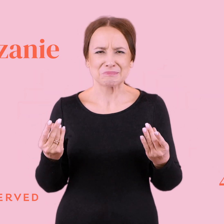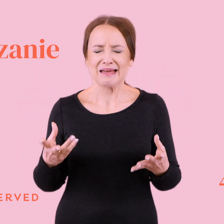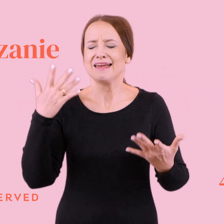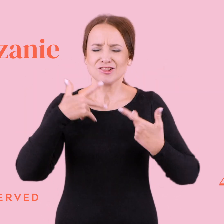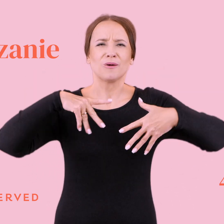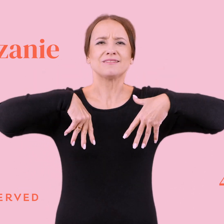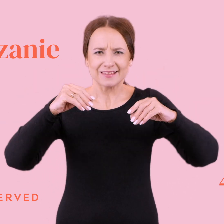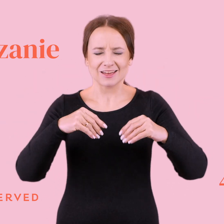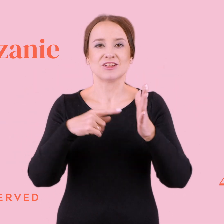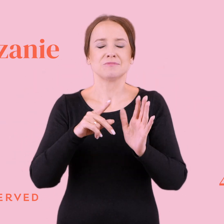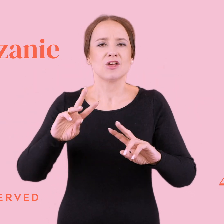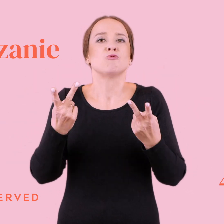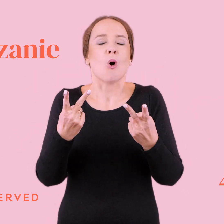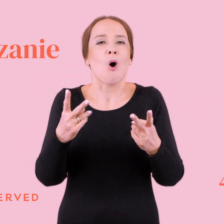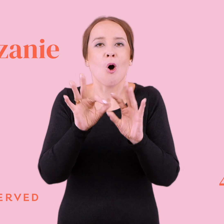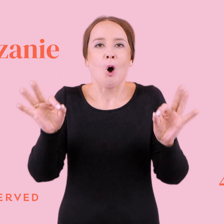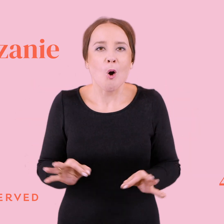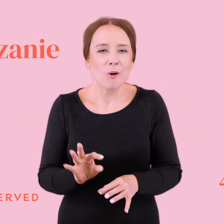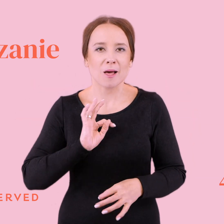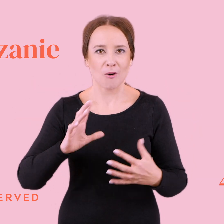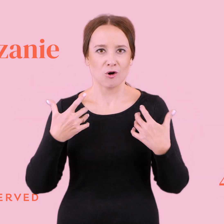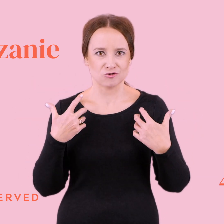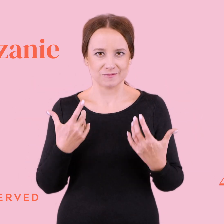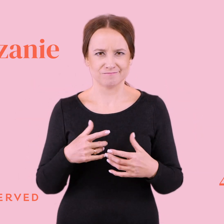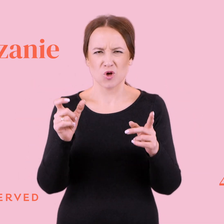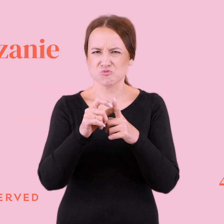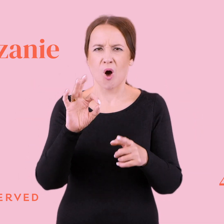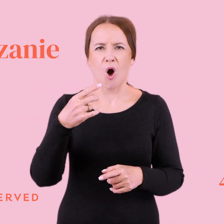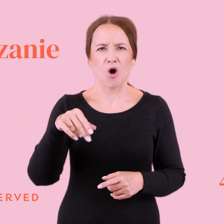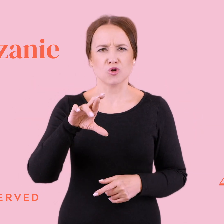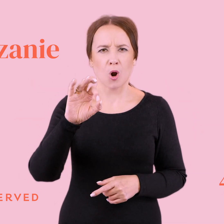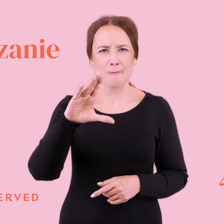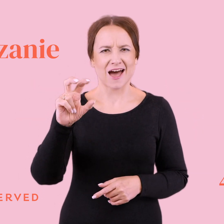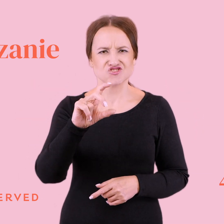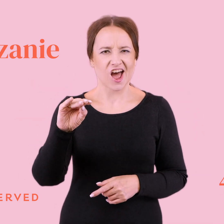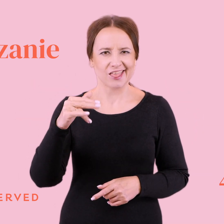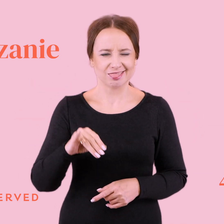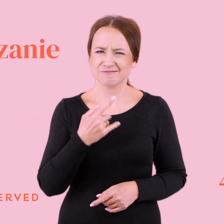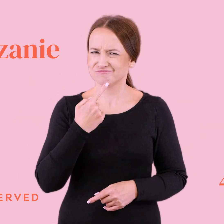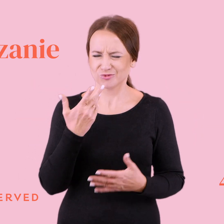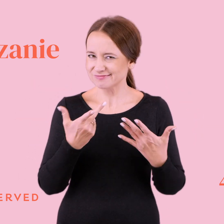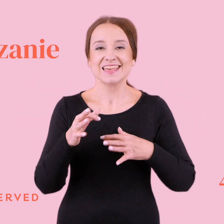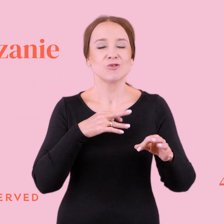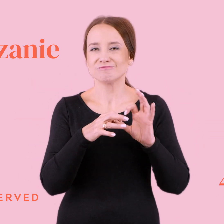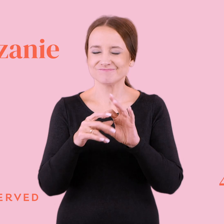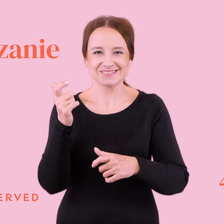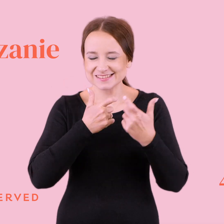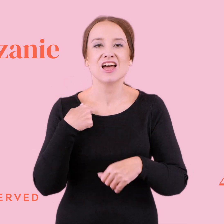Zacznę od tego, skąd w ogóle się wziął w moim życiu termin odrobaczanie. Bo to jest śmieszna historia. A wziął się z tej samej osoby, co termin